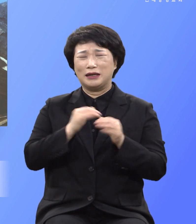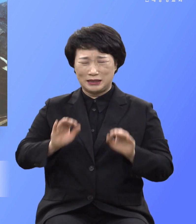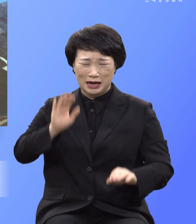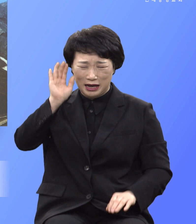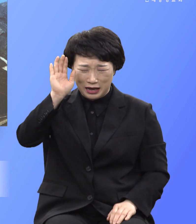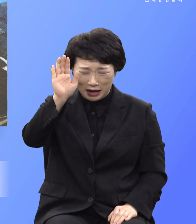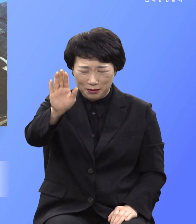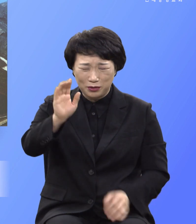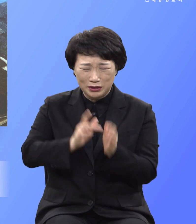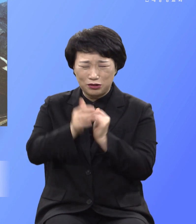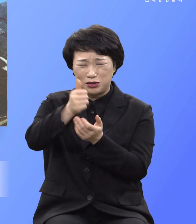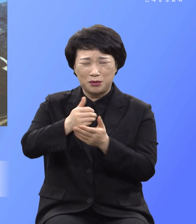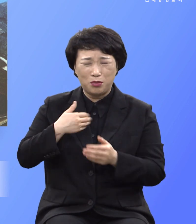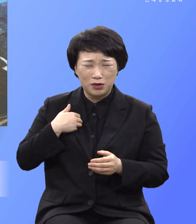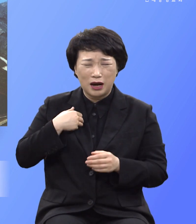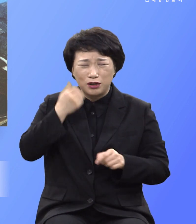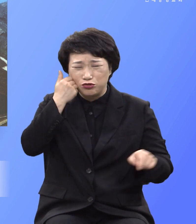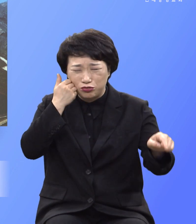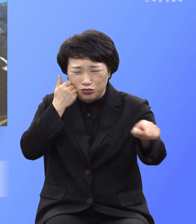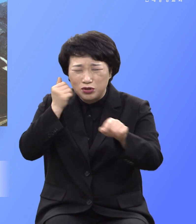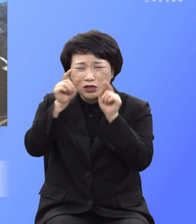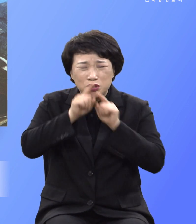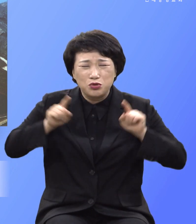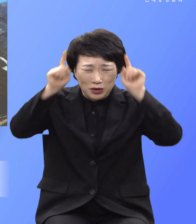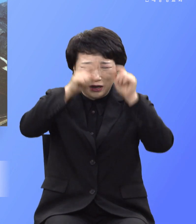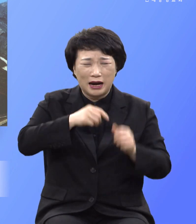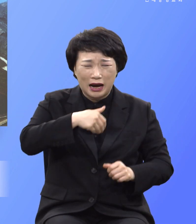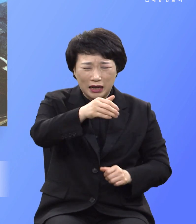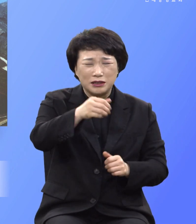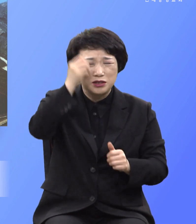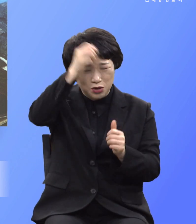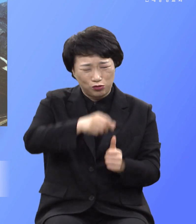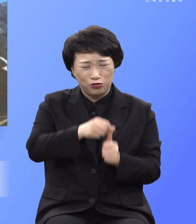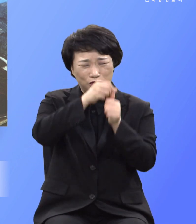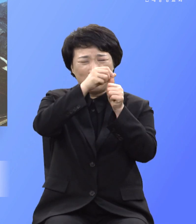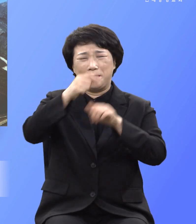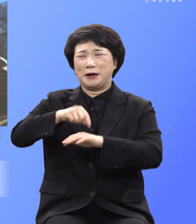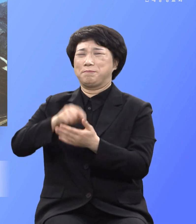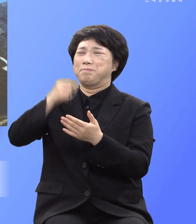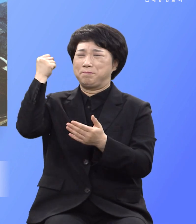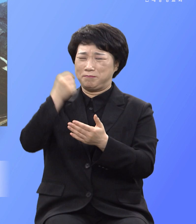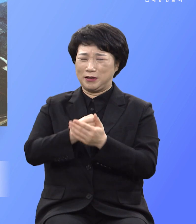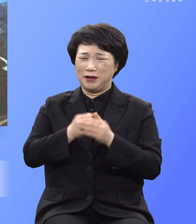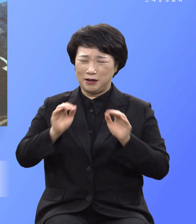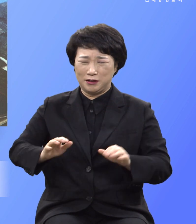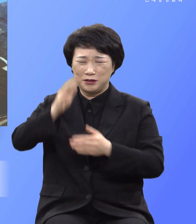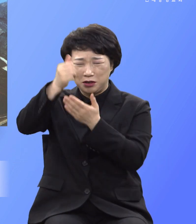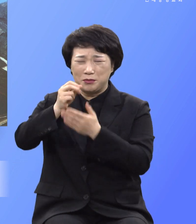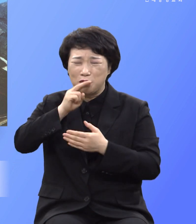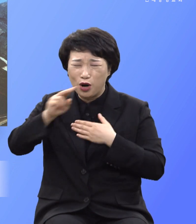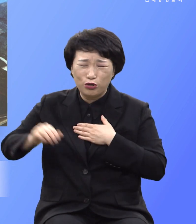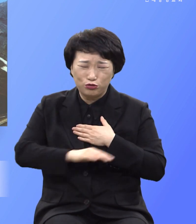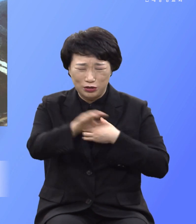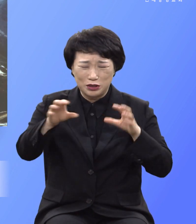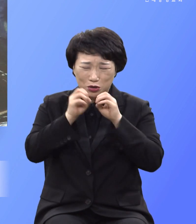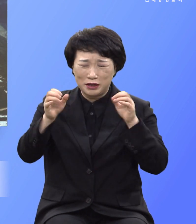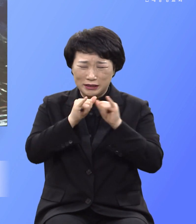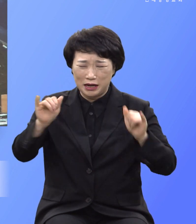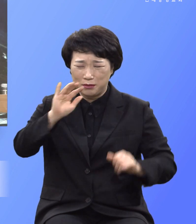예수몰라 지옥 가는 영혼 살리기로 작정했습니다 성령이여 전도자가 되어 주와